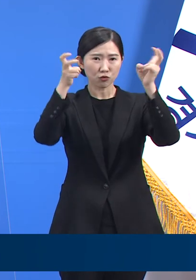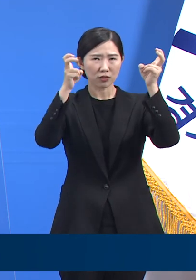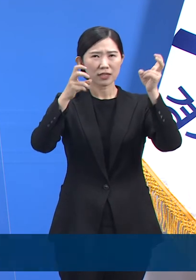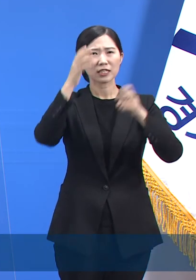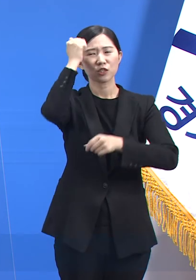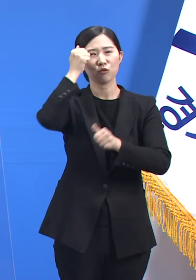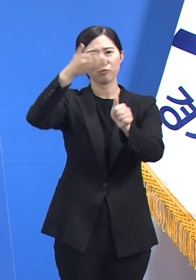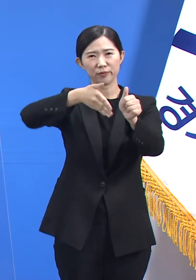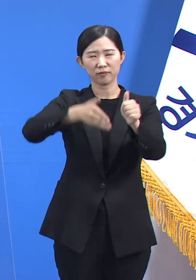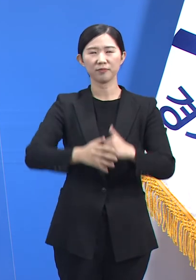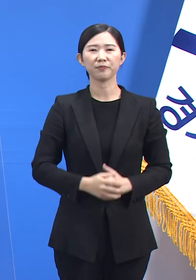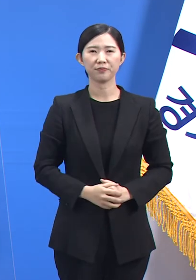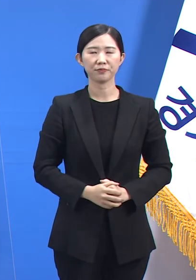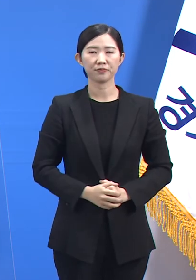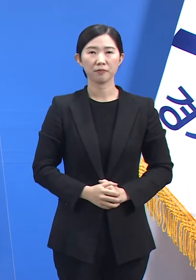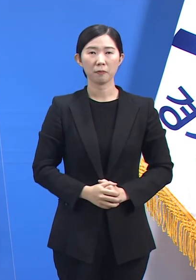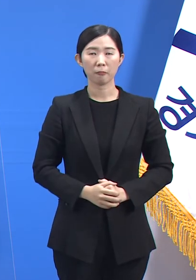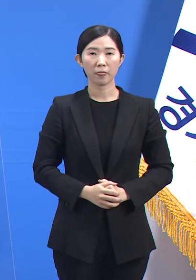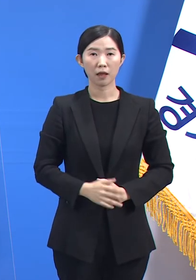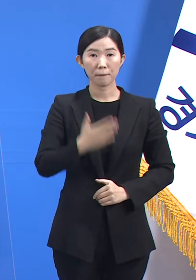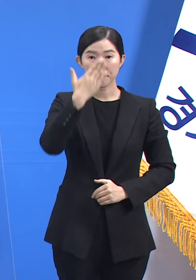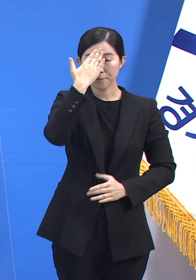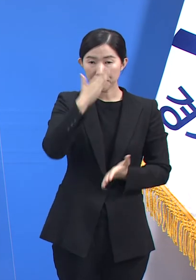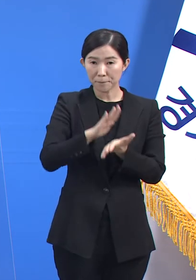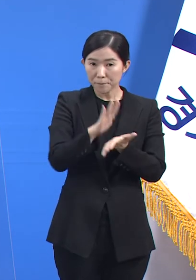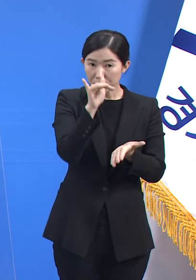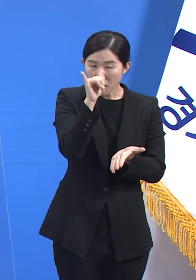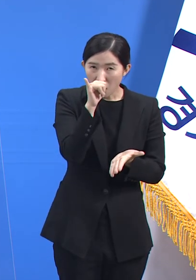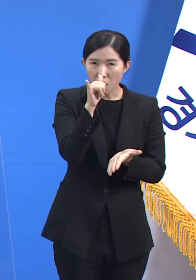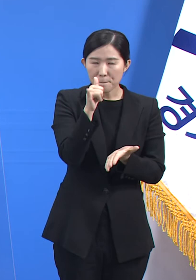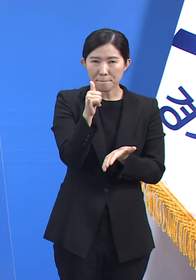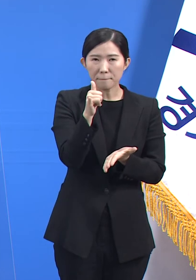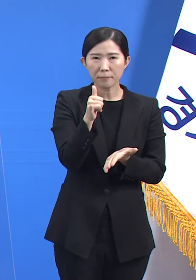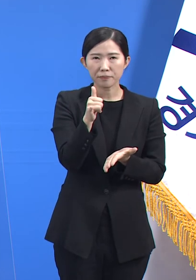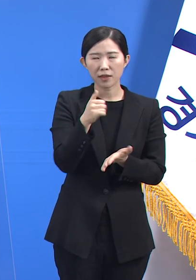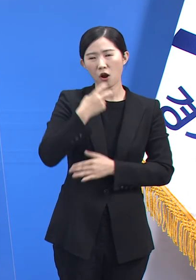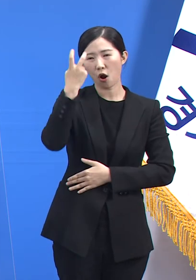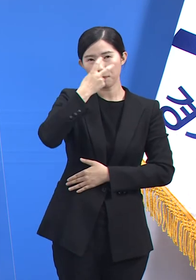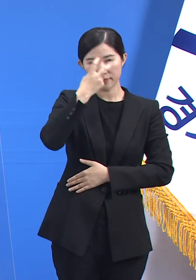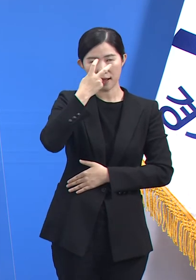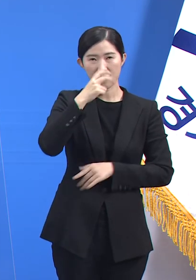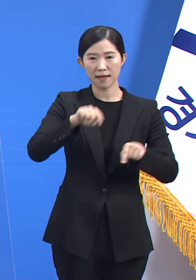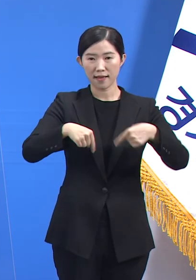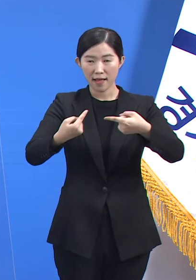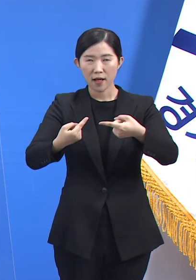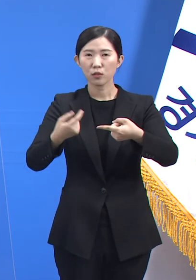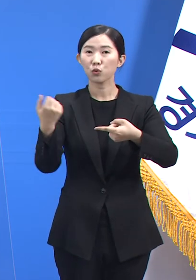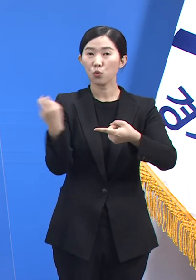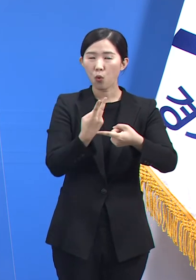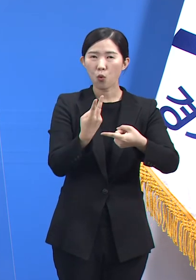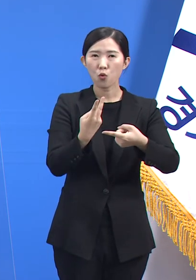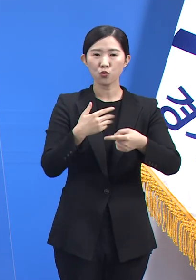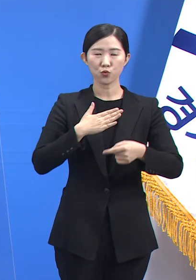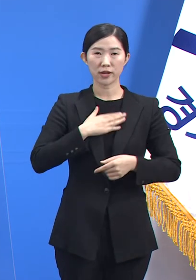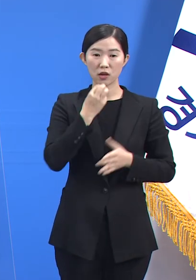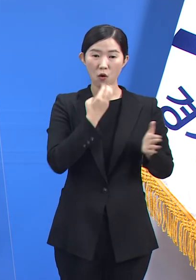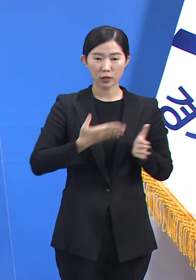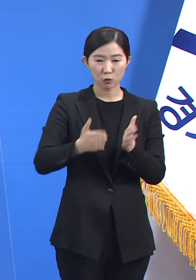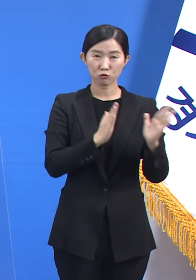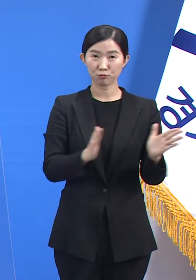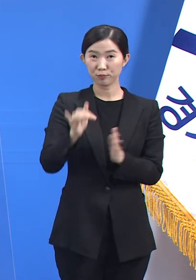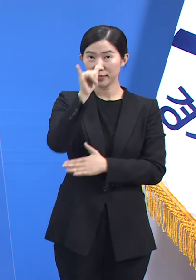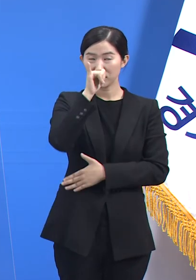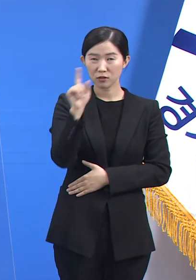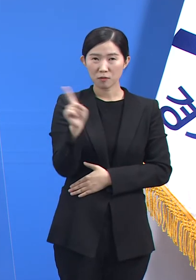유증상자 조기 발견 캠페인과 더불어 도가 중요하게 여기는 지점은 교육과 훈련을 통해 공동체 구성원들의